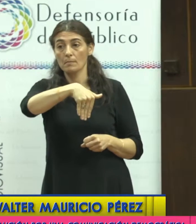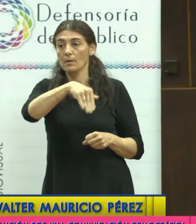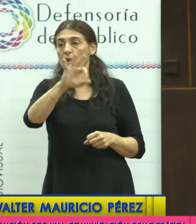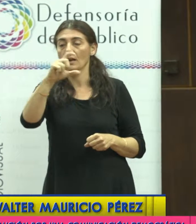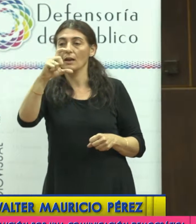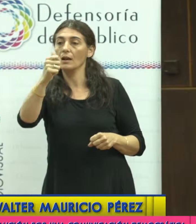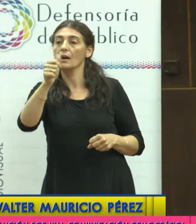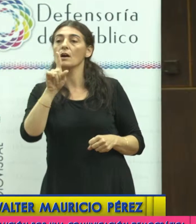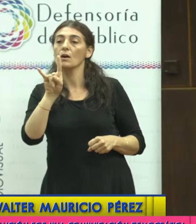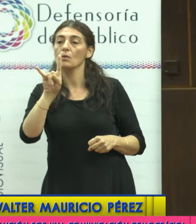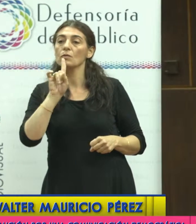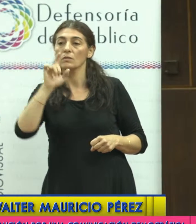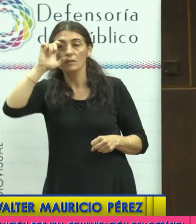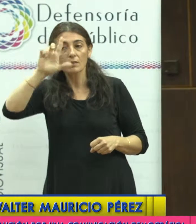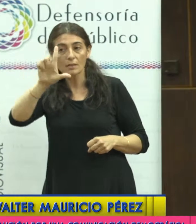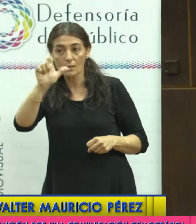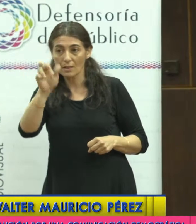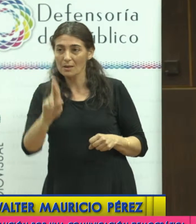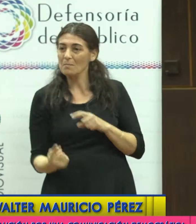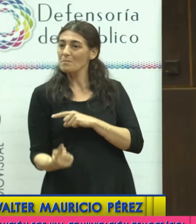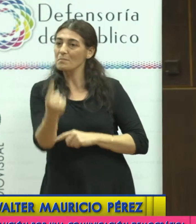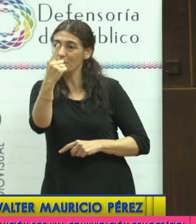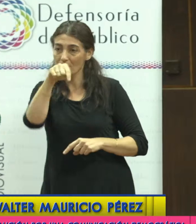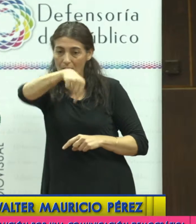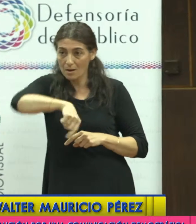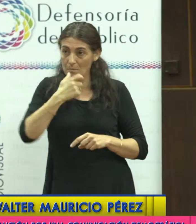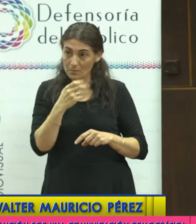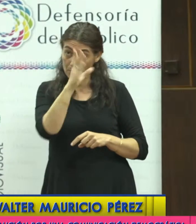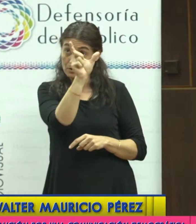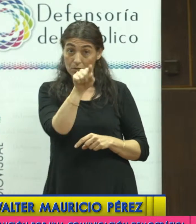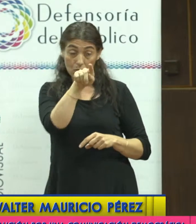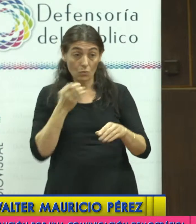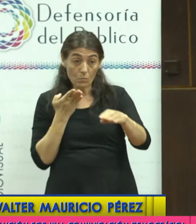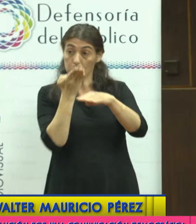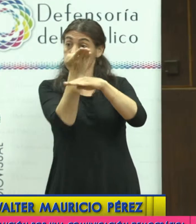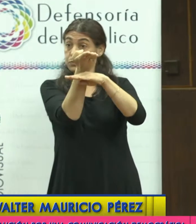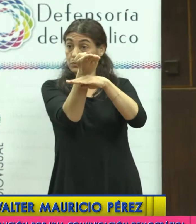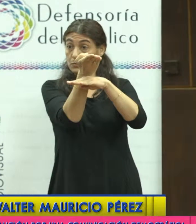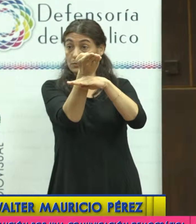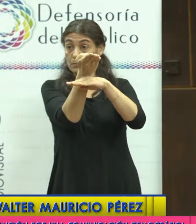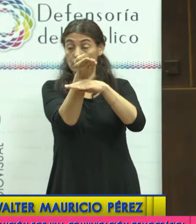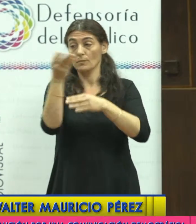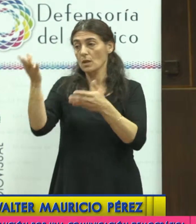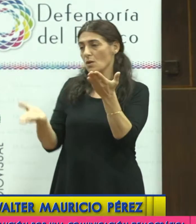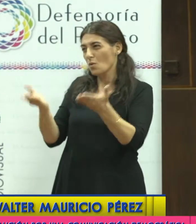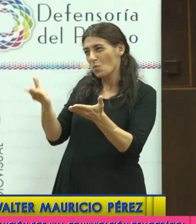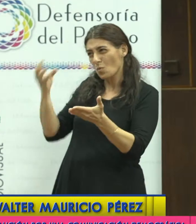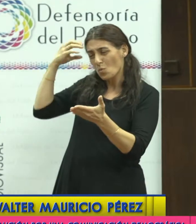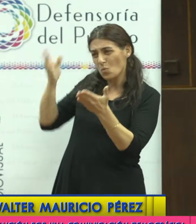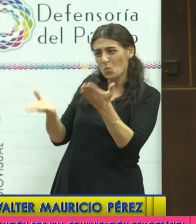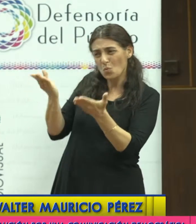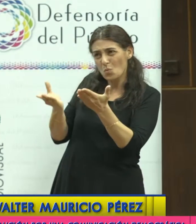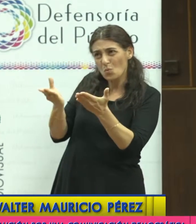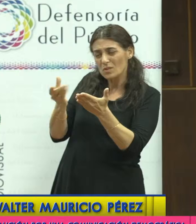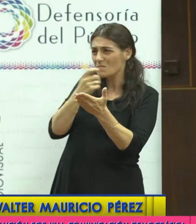y amañada por la justicia federal, una